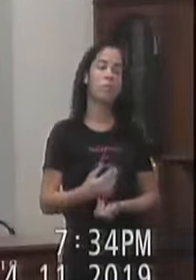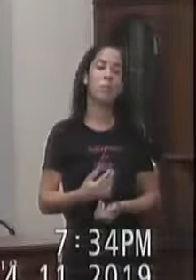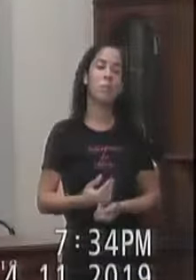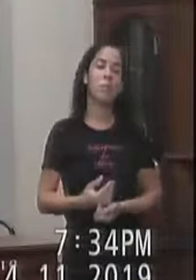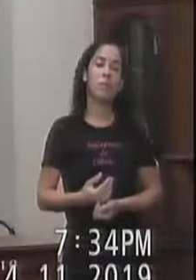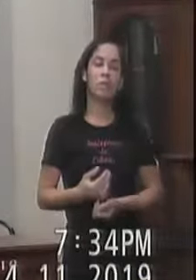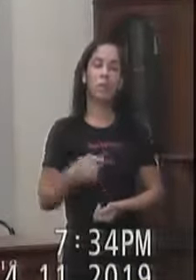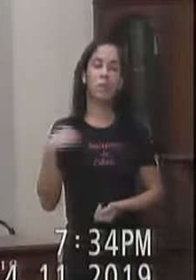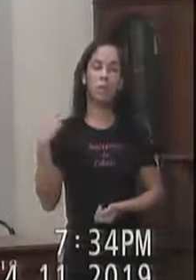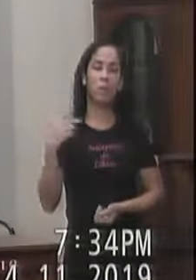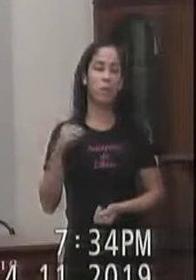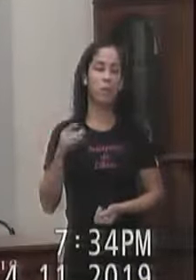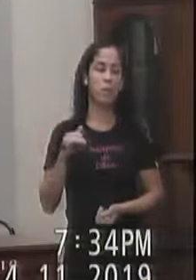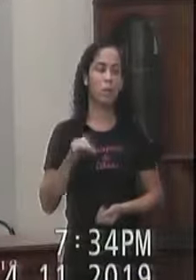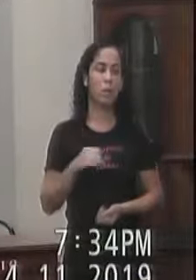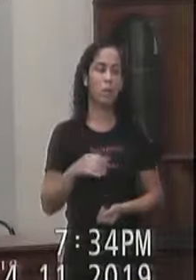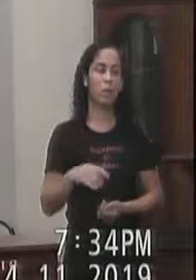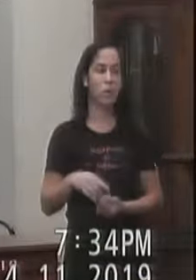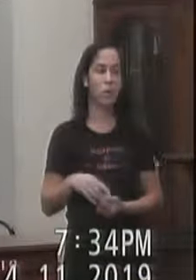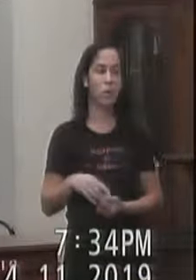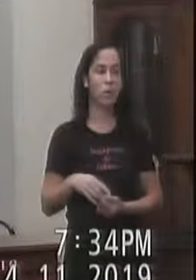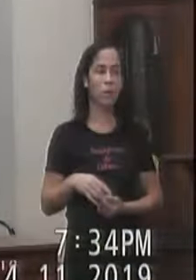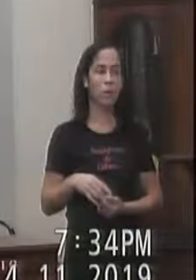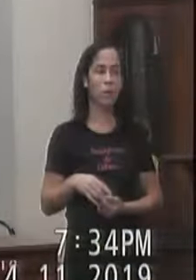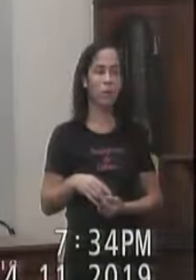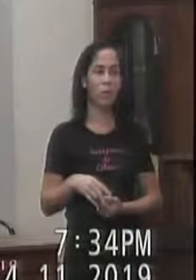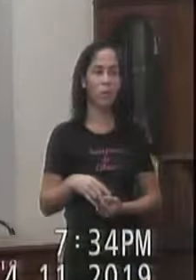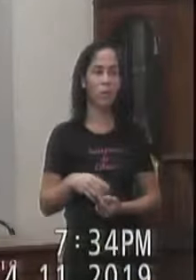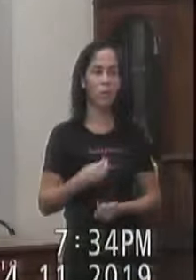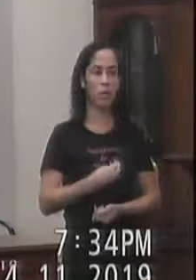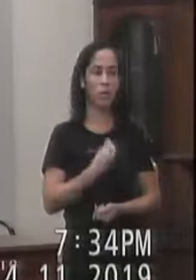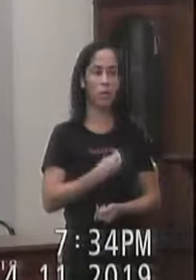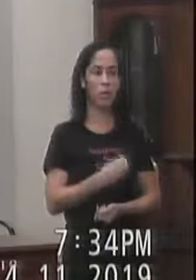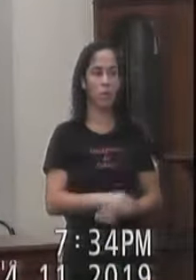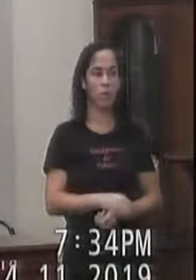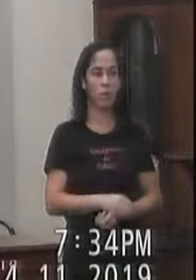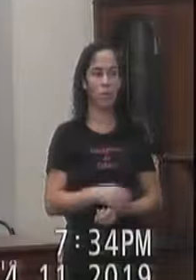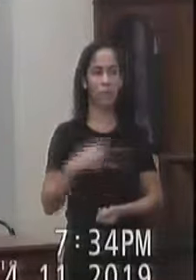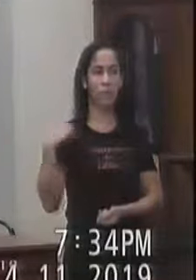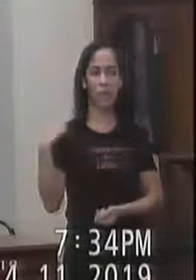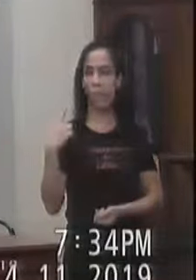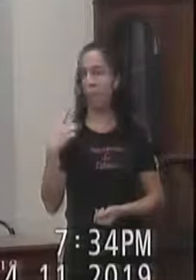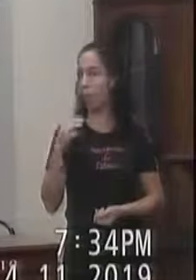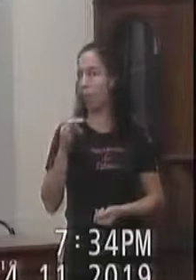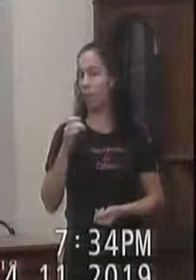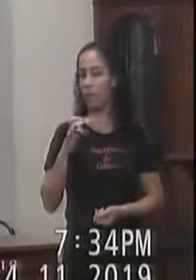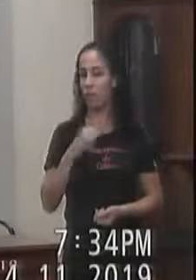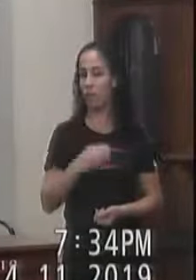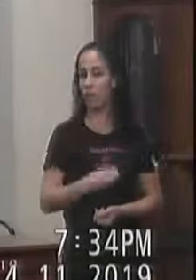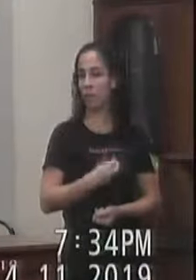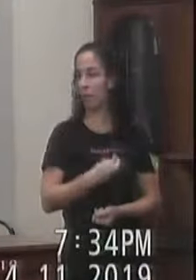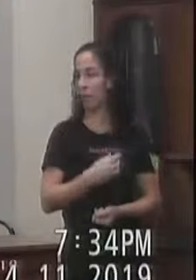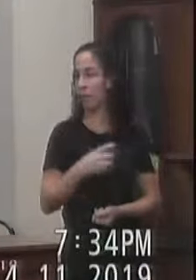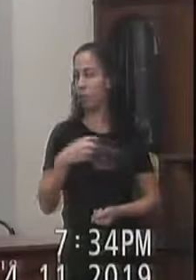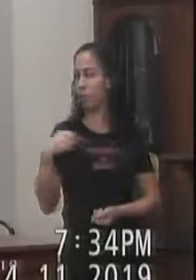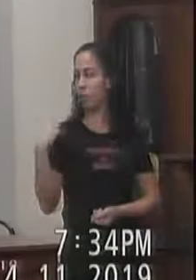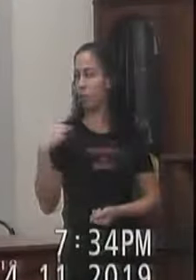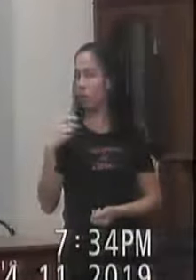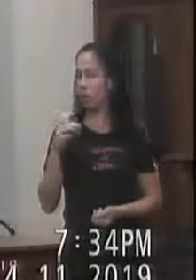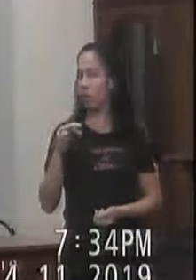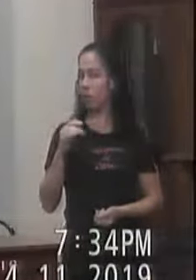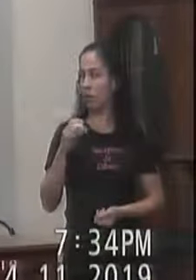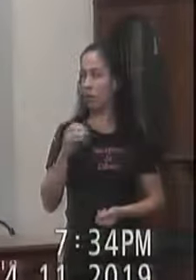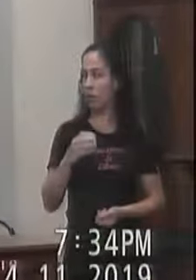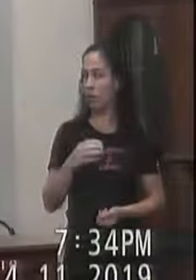Vereador David Nogueira Deve estar presente Vereadora Fabiane Vasconcelos Presente Vereador